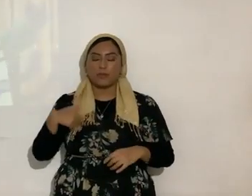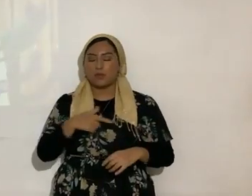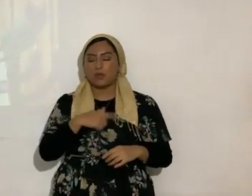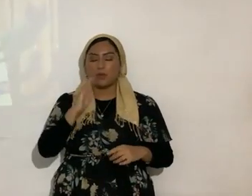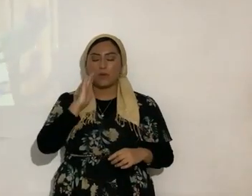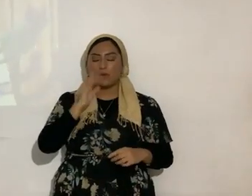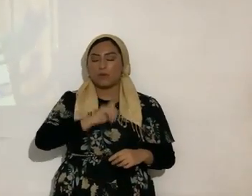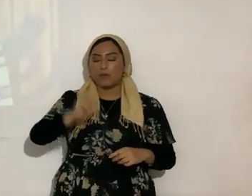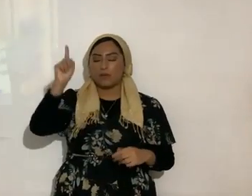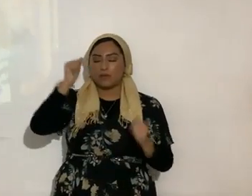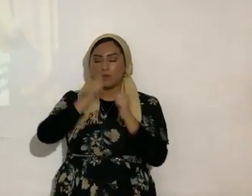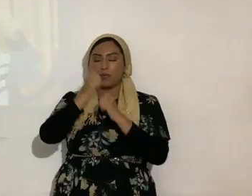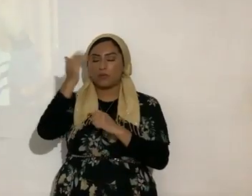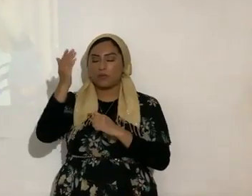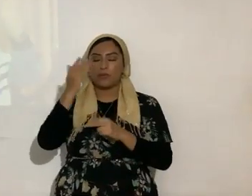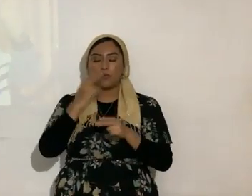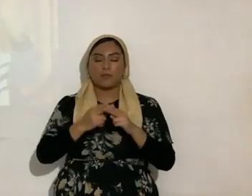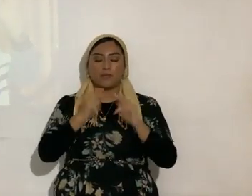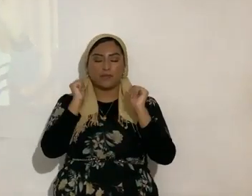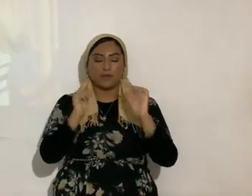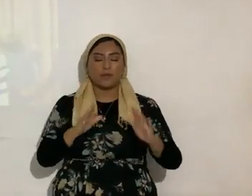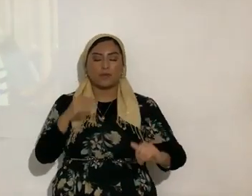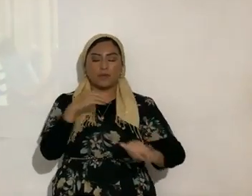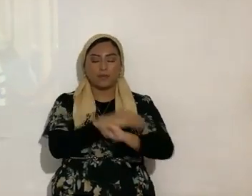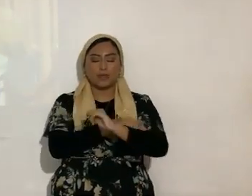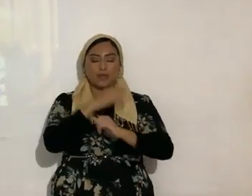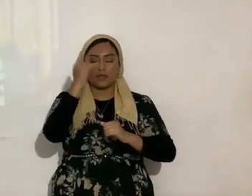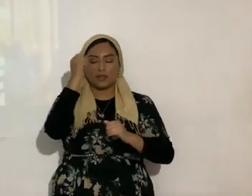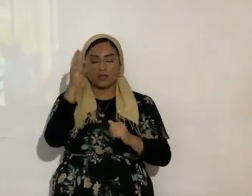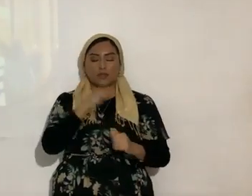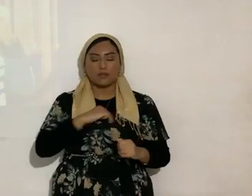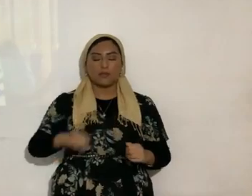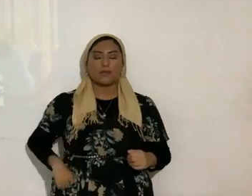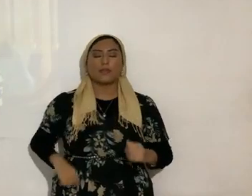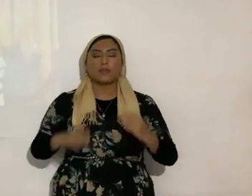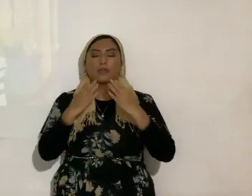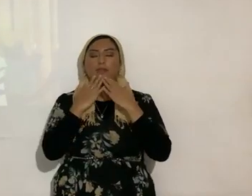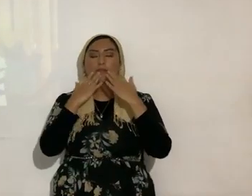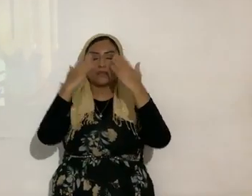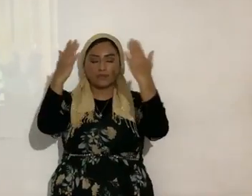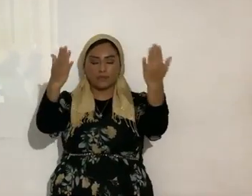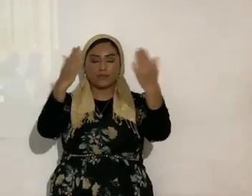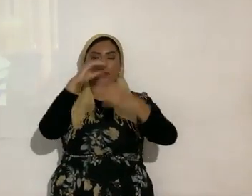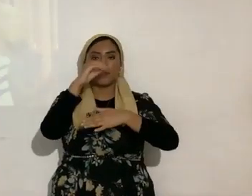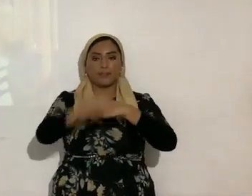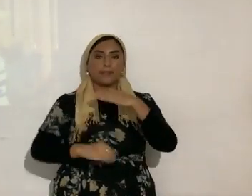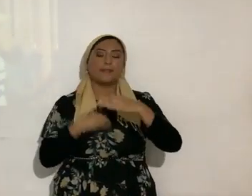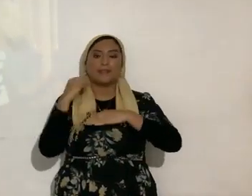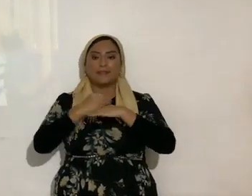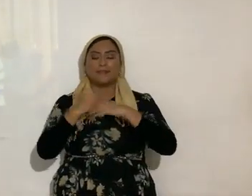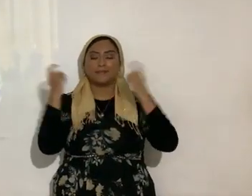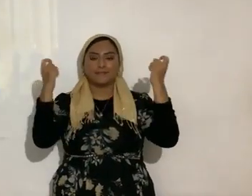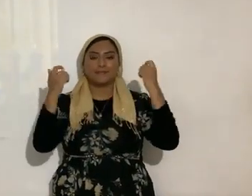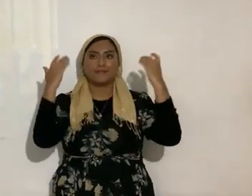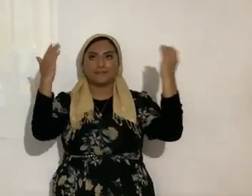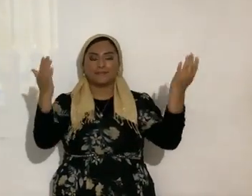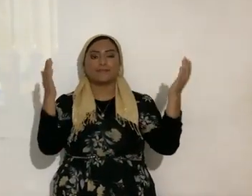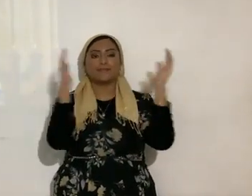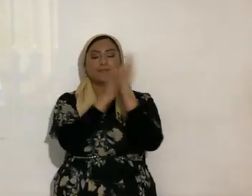ti en el nombre bendito y poderoso de hecho amas ya te damos toda gavá omen ve omen aleluya bendito es el